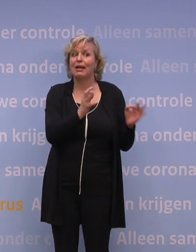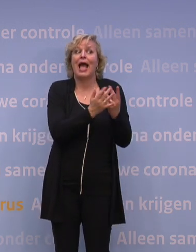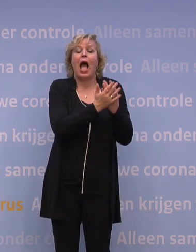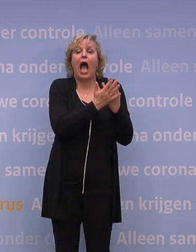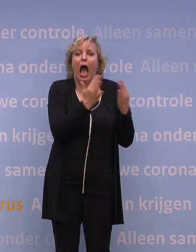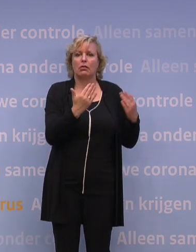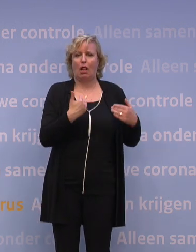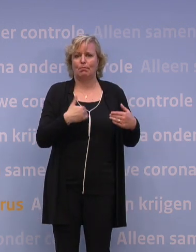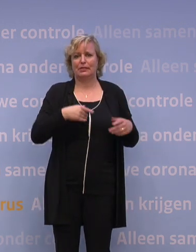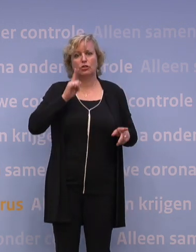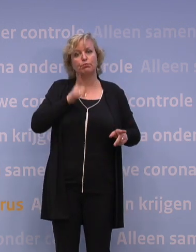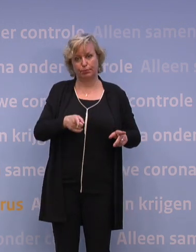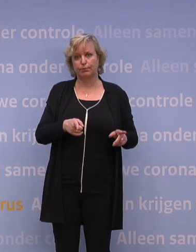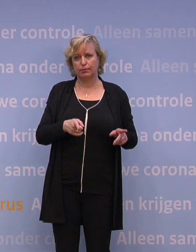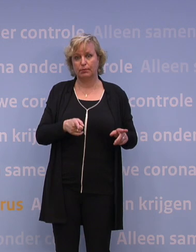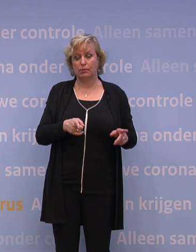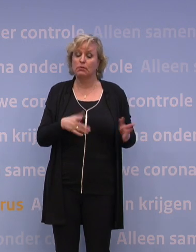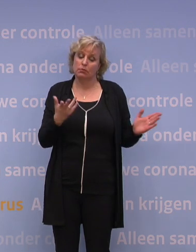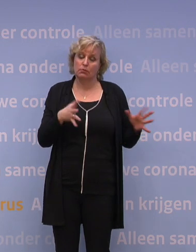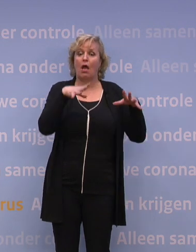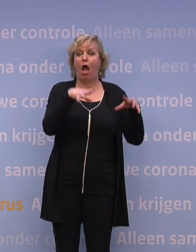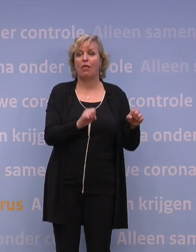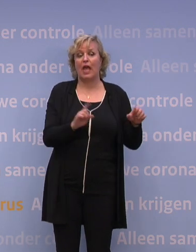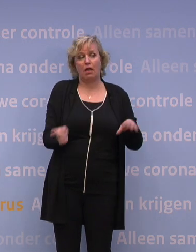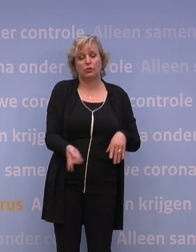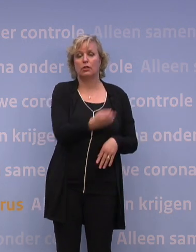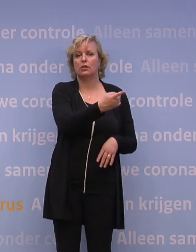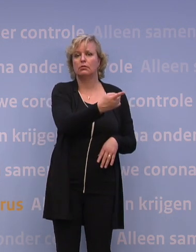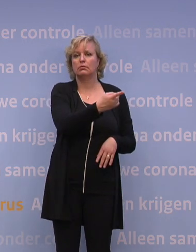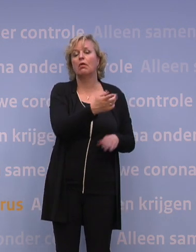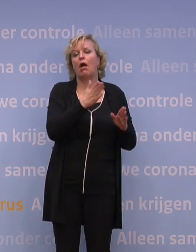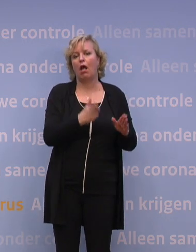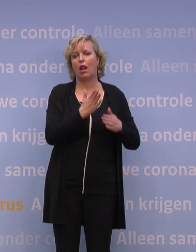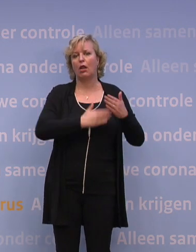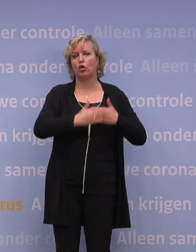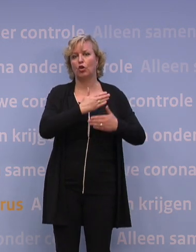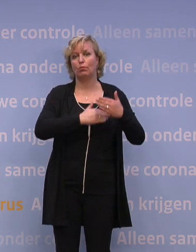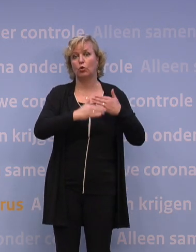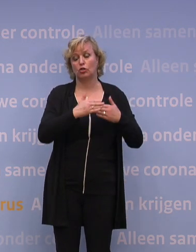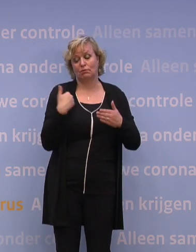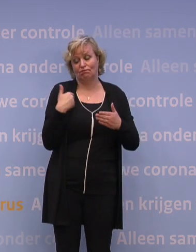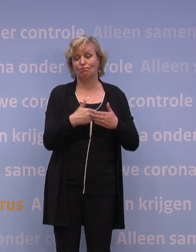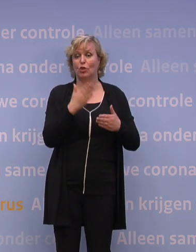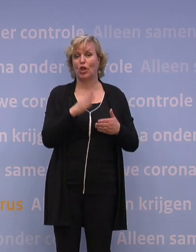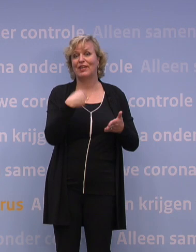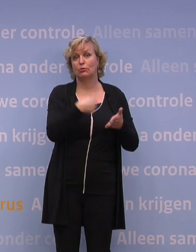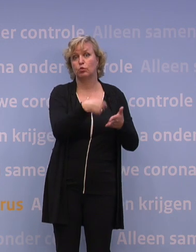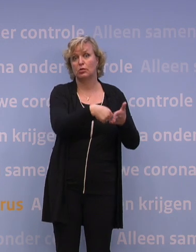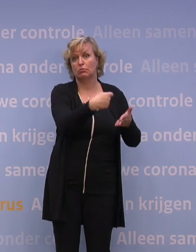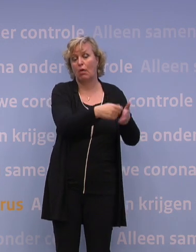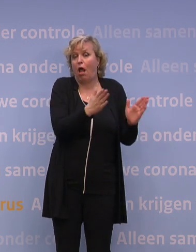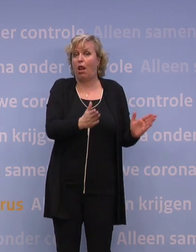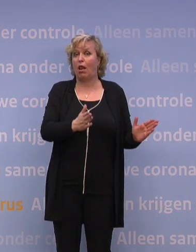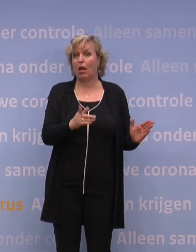van de gevallen houden mensen zich daar niet aan. En dan wordt er een handhaver op afgestuurd, en ook dat is inmiddels gebeurd. En de eerste boetes zijn uitgedeeld, dus dat werkt en het loopt, ja.